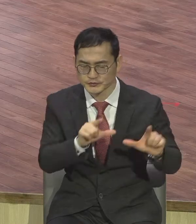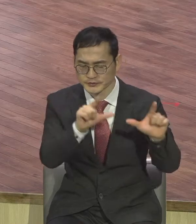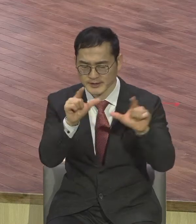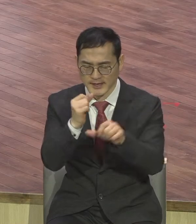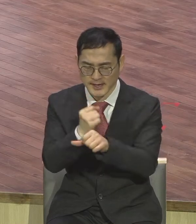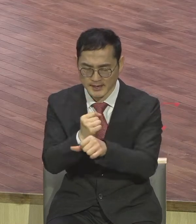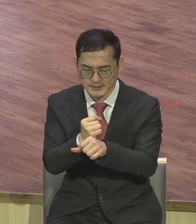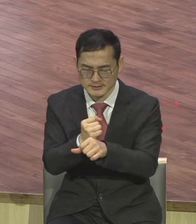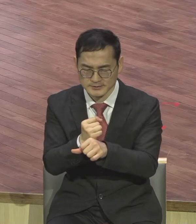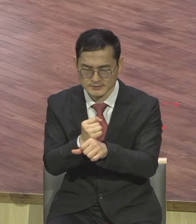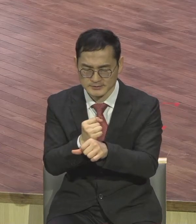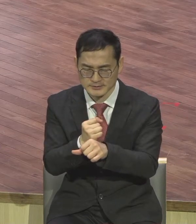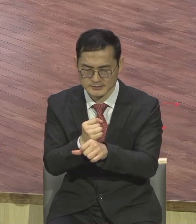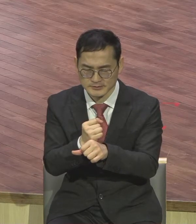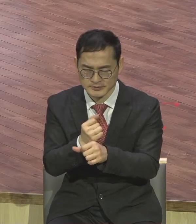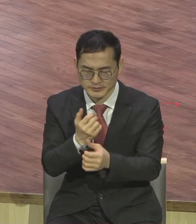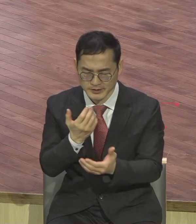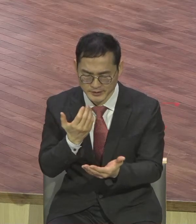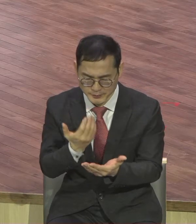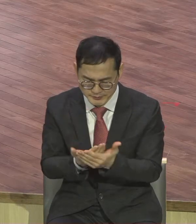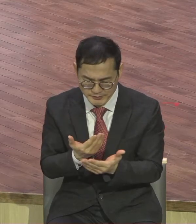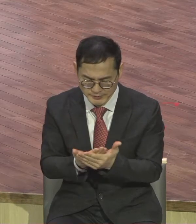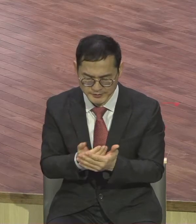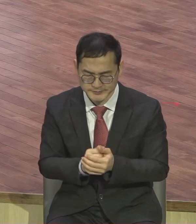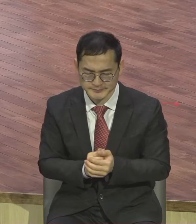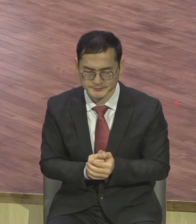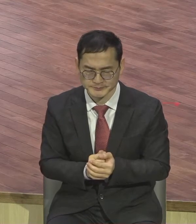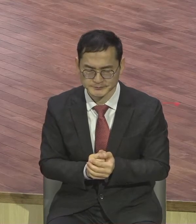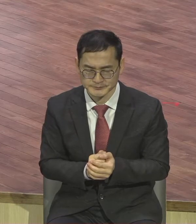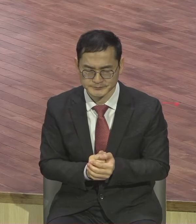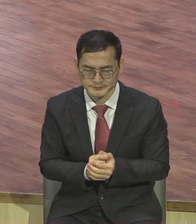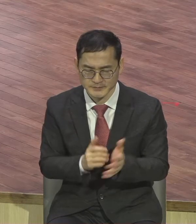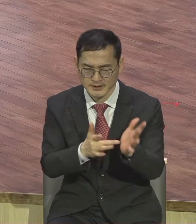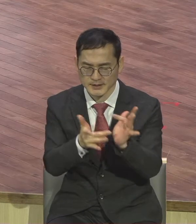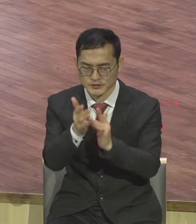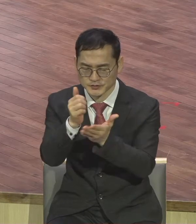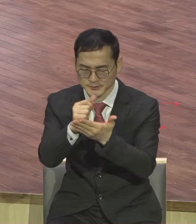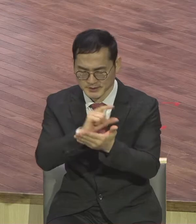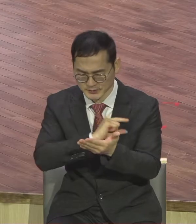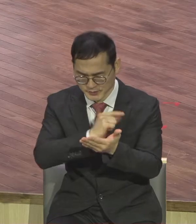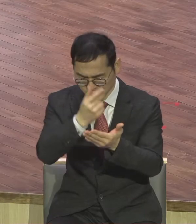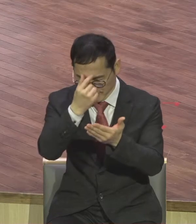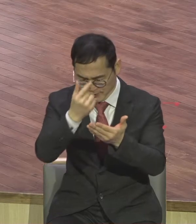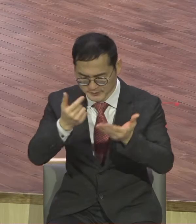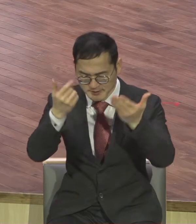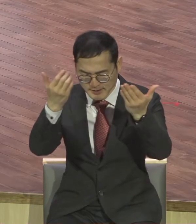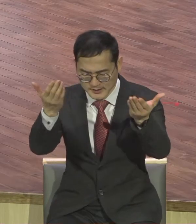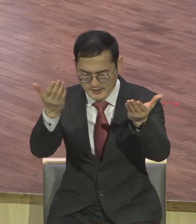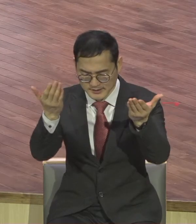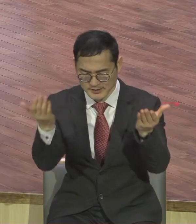하나님을 체험하라 한 주간 되기도 와 주옵소서 예수의 이름 받들어 기도합니다 아멘